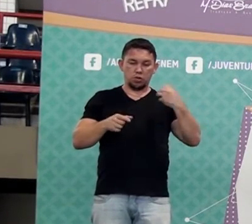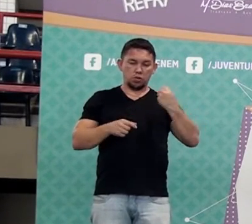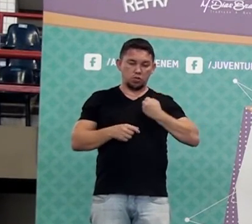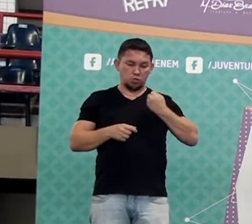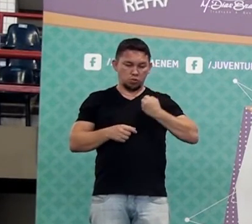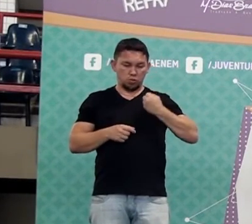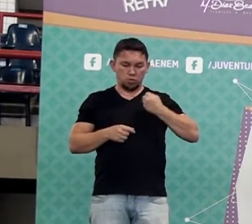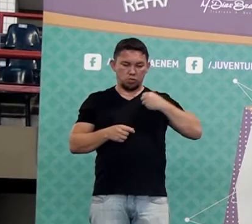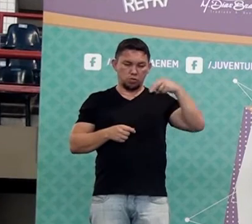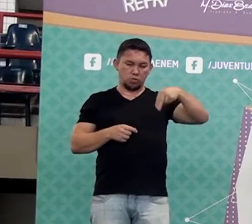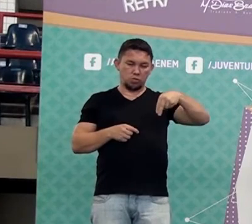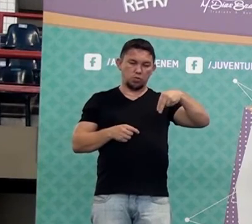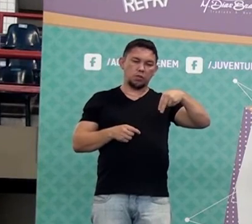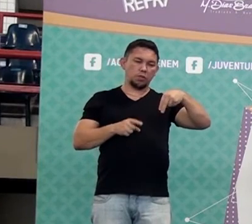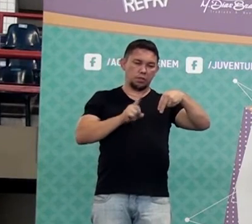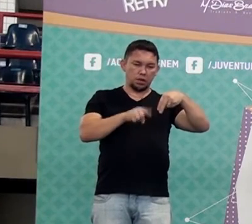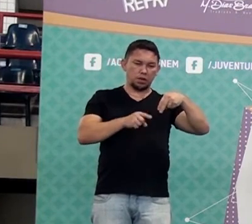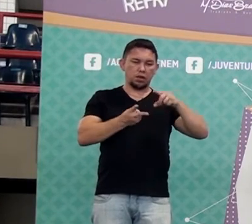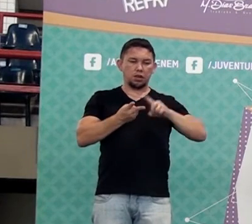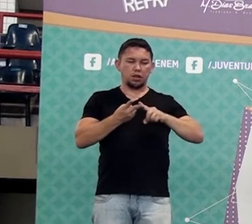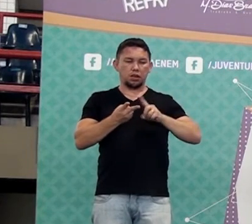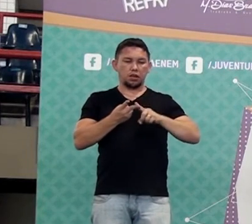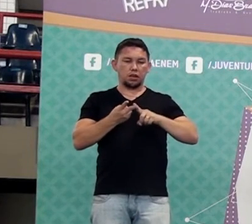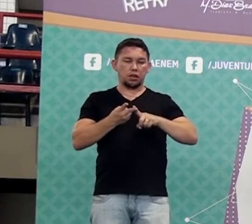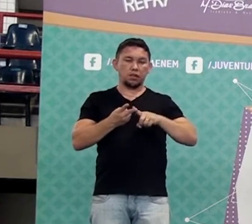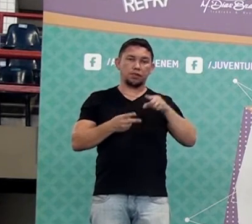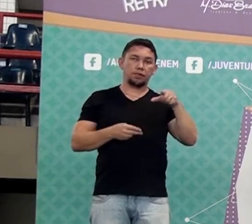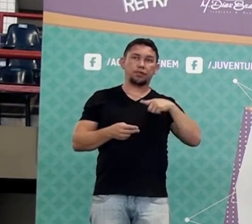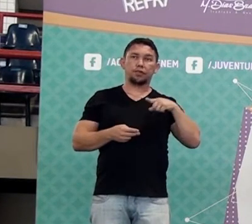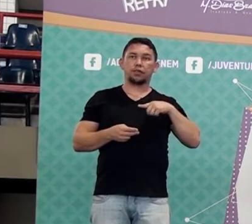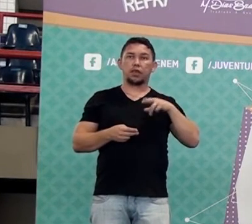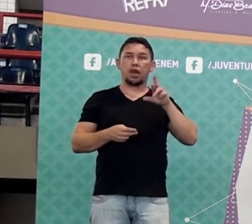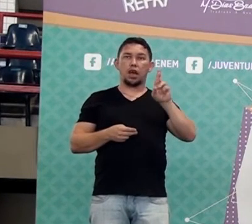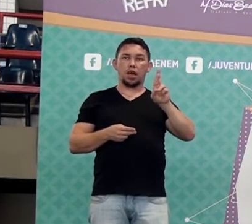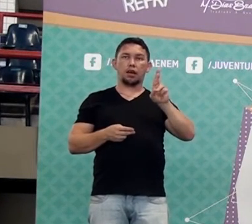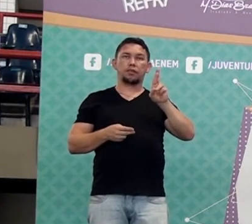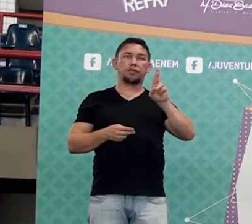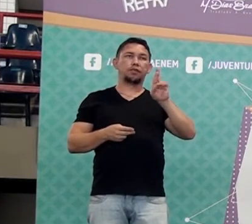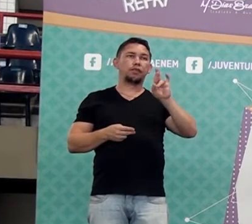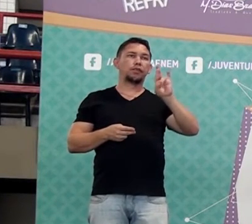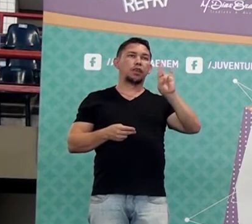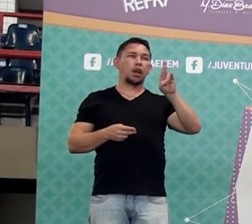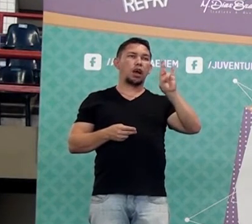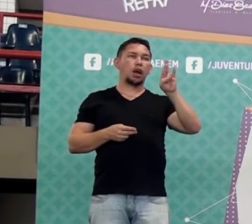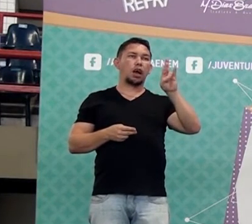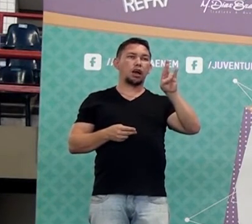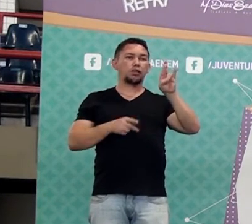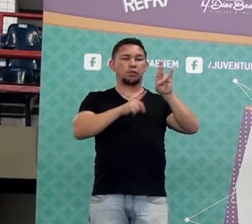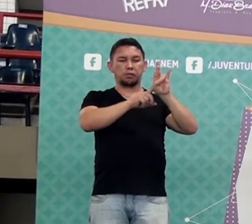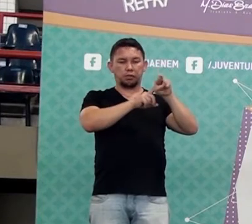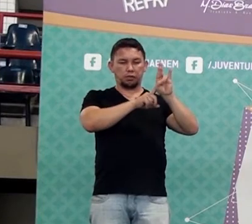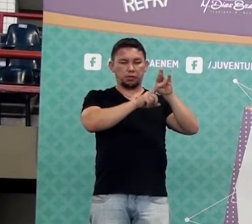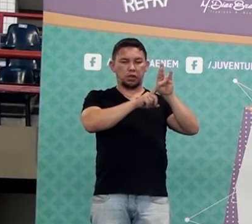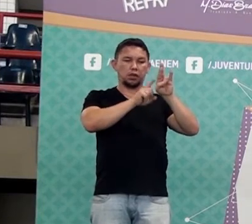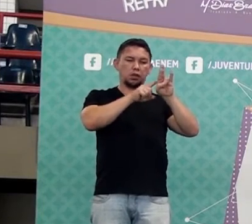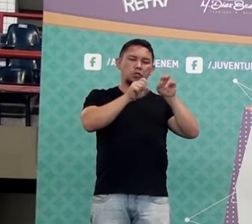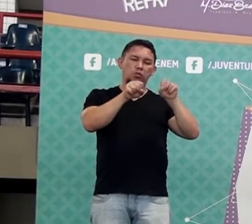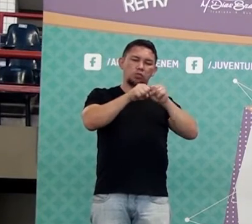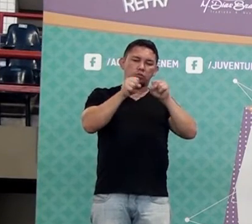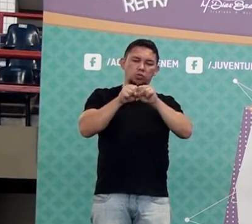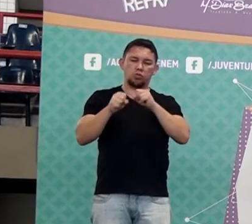inteiros, números racionais. O que são os números racionais? Números que a gente costuma chamar de número quebrado, né?